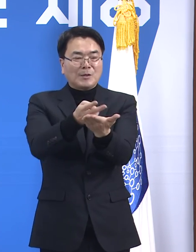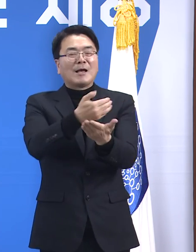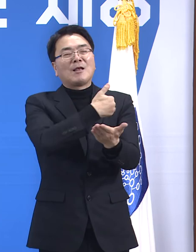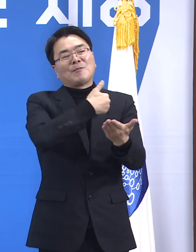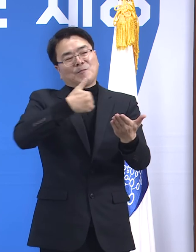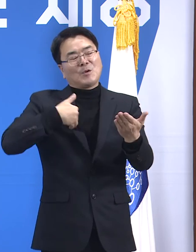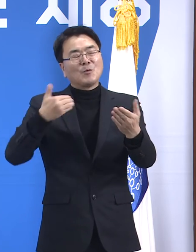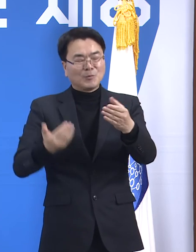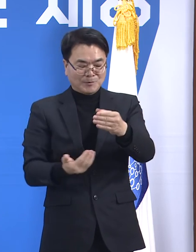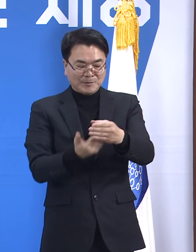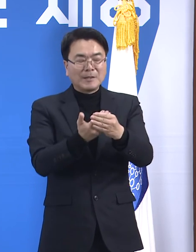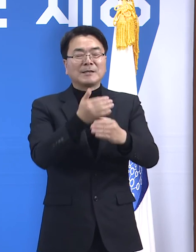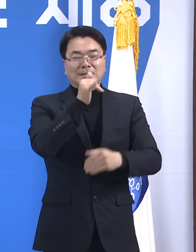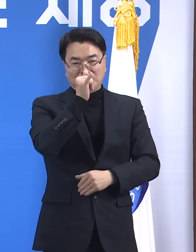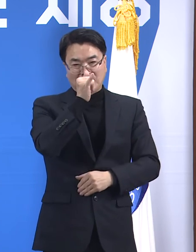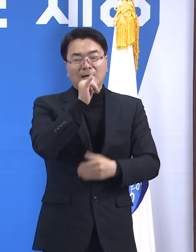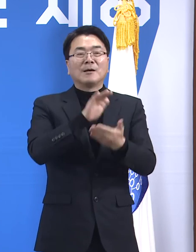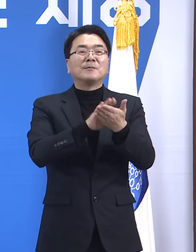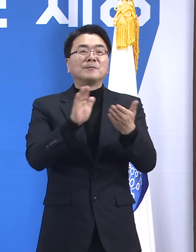여유가 생겼습니다.